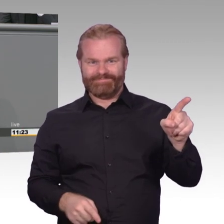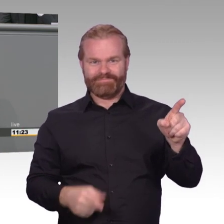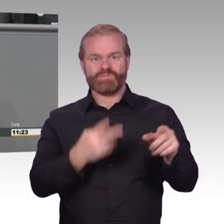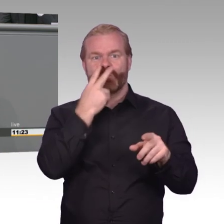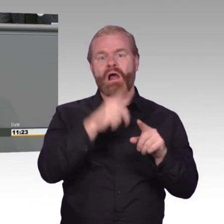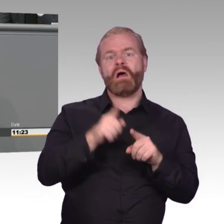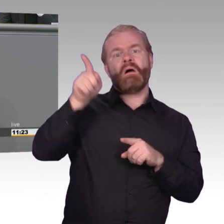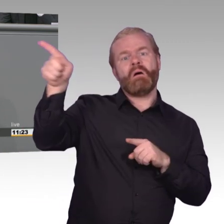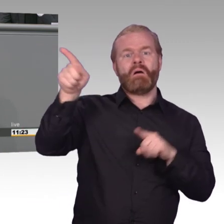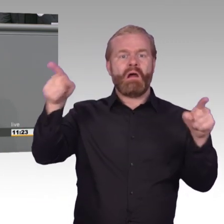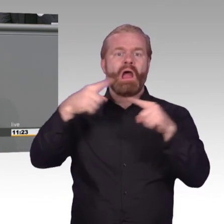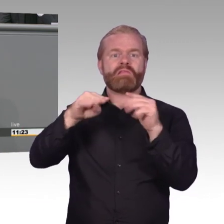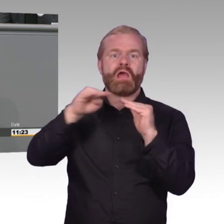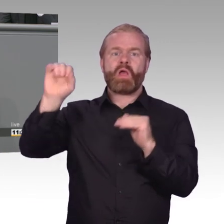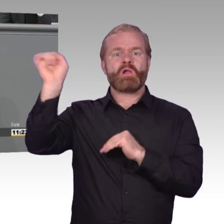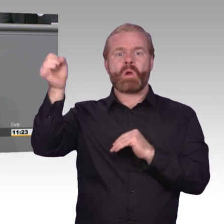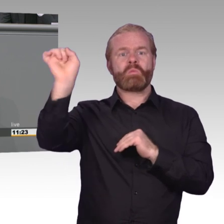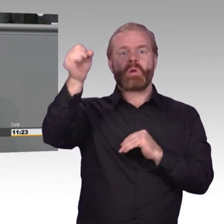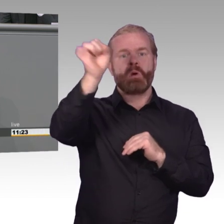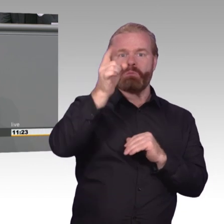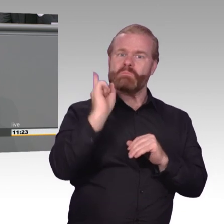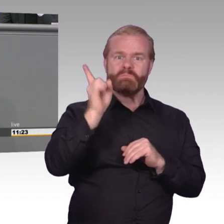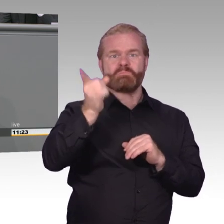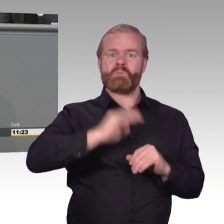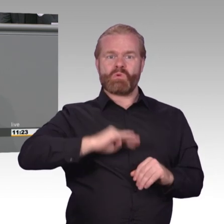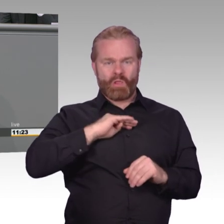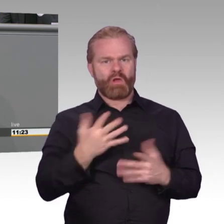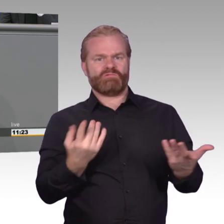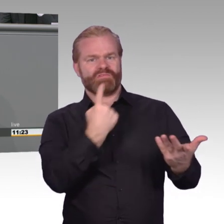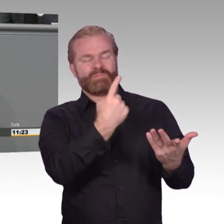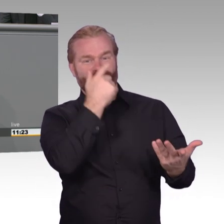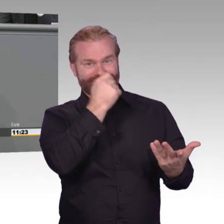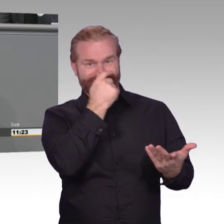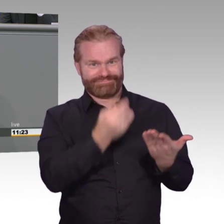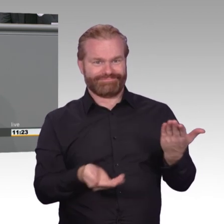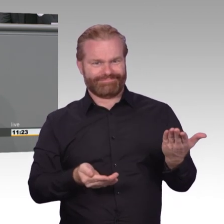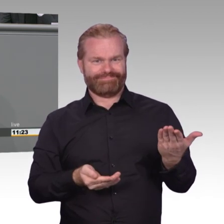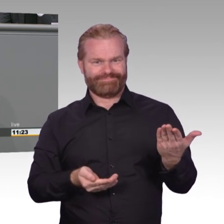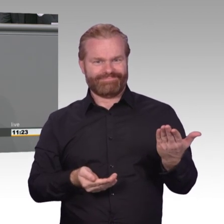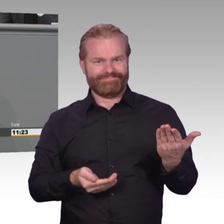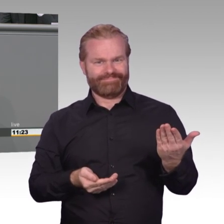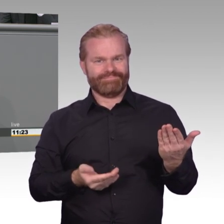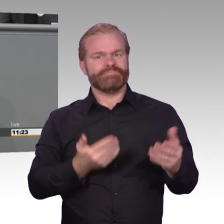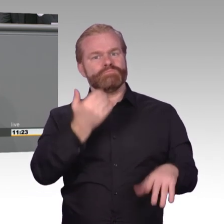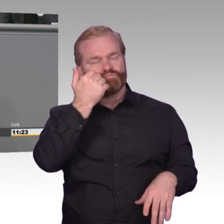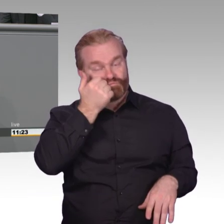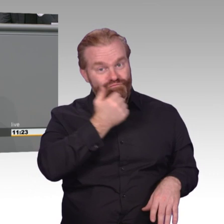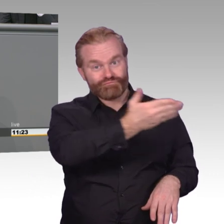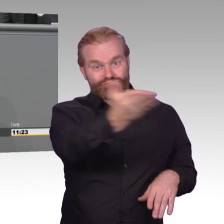Quantencomputer werden Probleme in einer Geschwindigkeit lösen können, die jeden heutigen Supercomputer in den Schatten stellen. Viele heute als